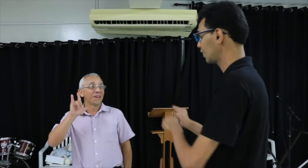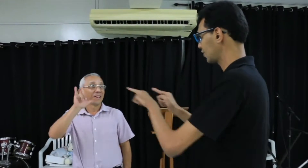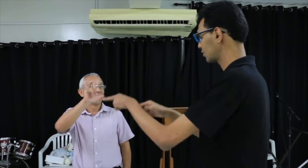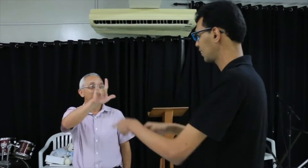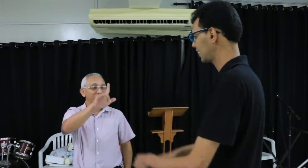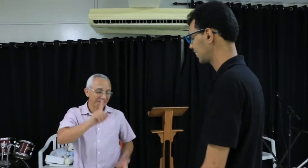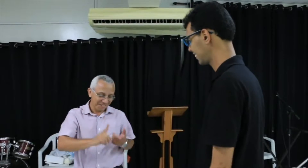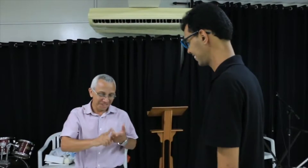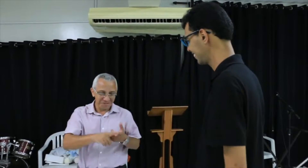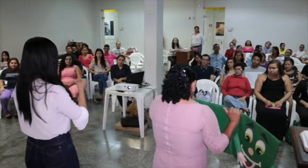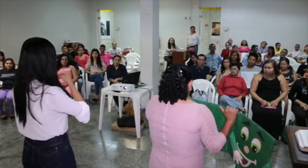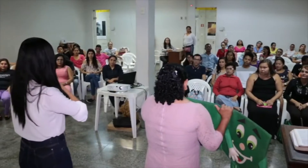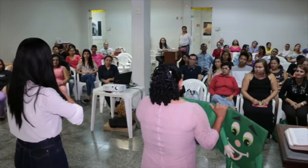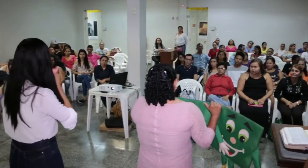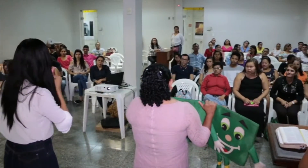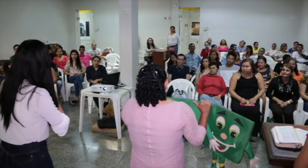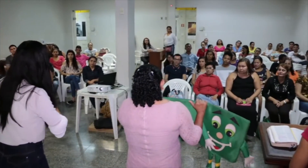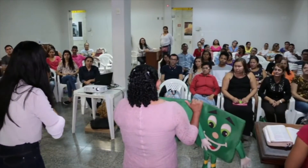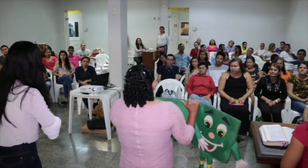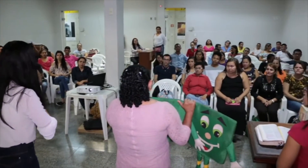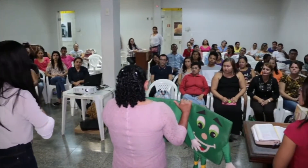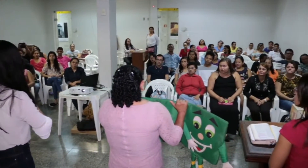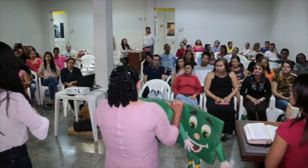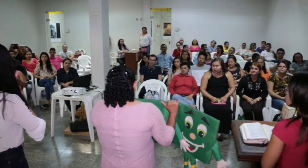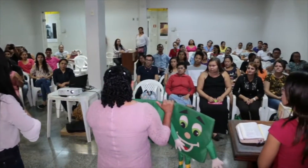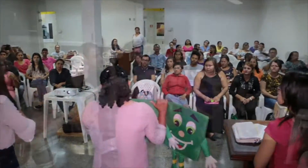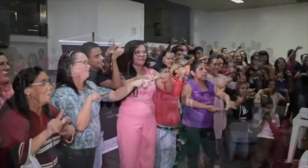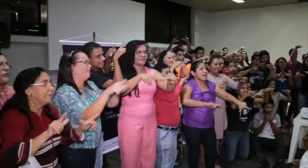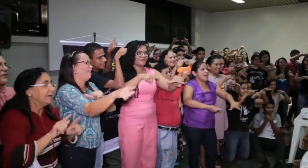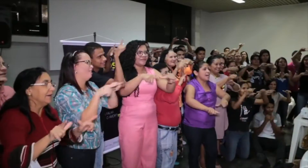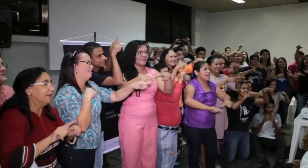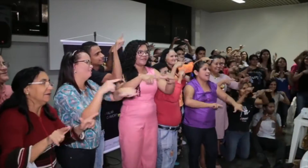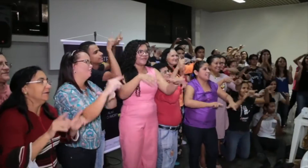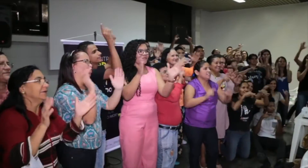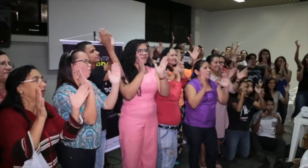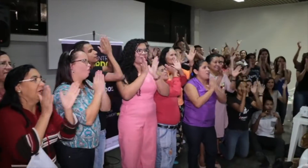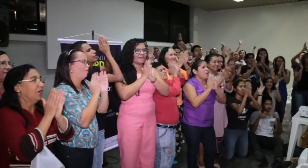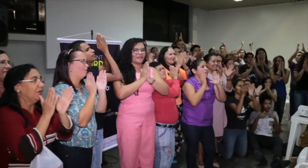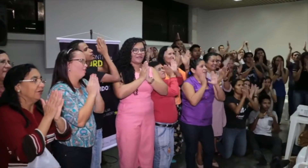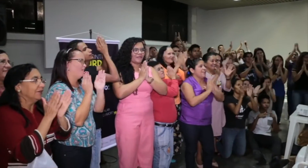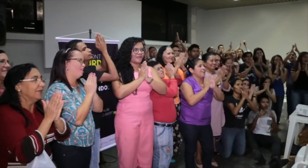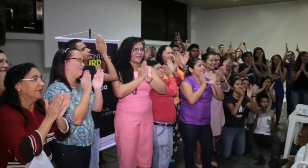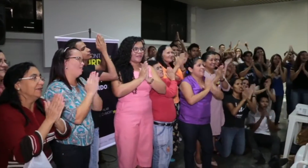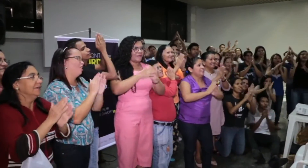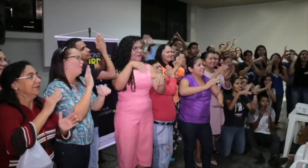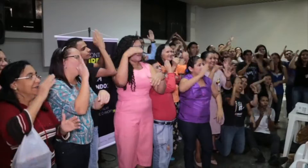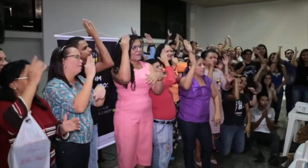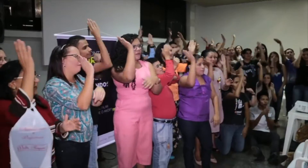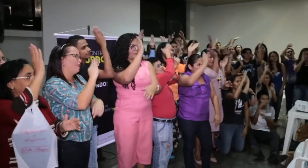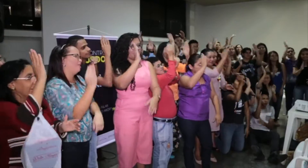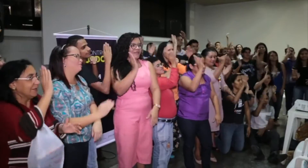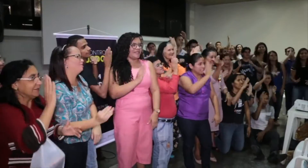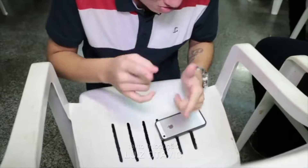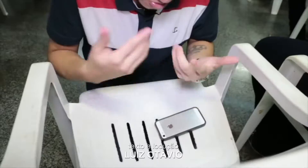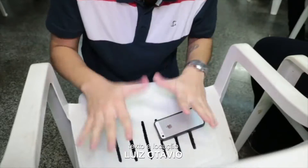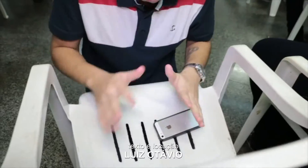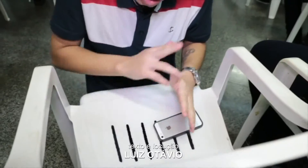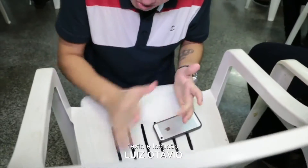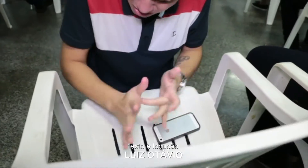há 21 anos, a Assembleia de Deus desenvolve um trabalho de inclusão social. A missão com surdos está presente